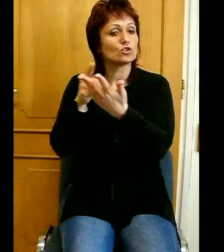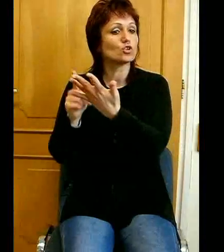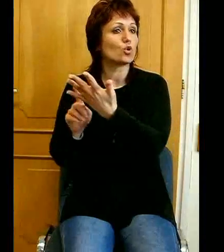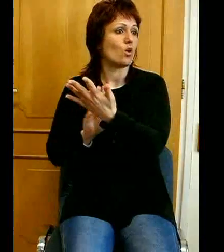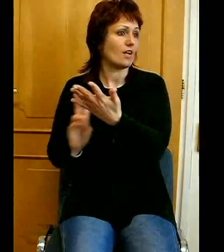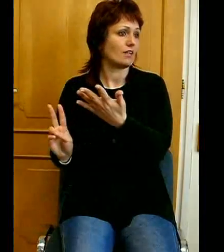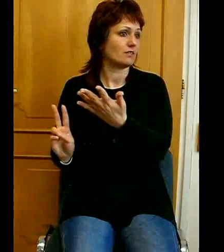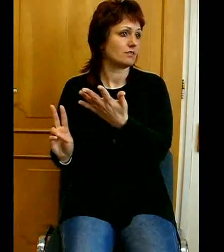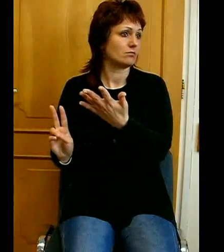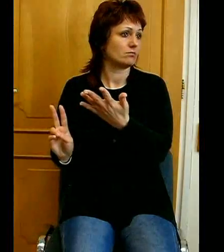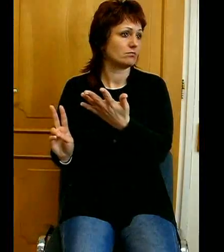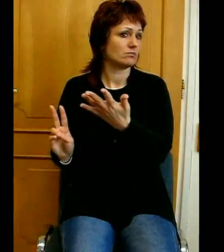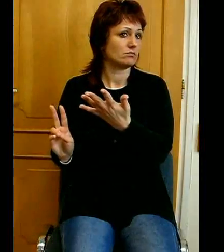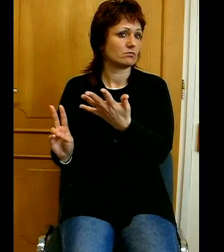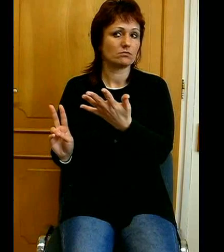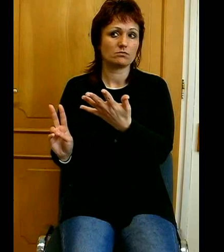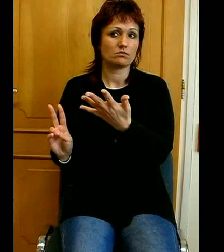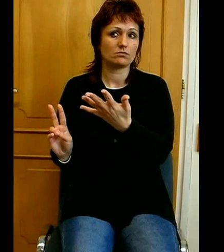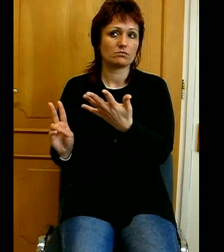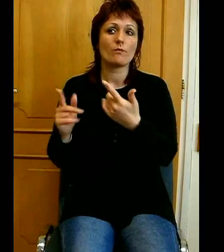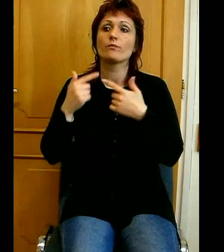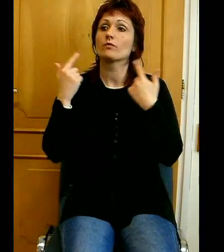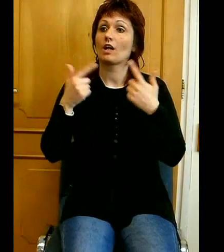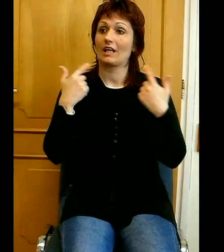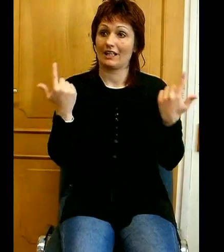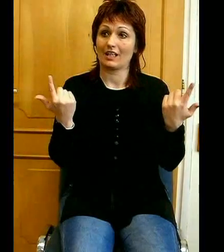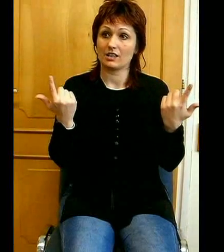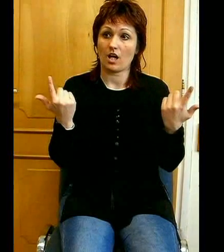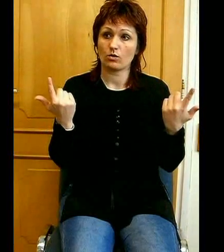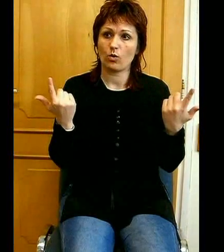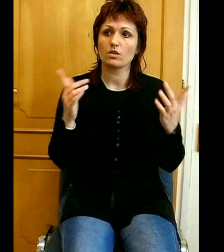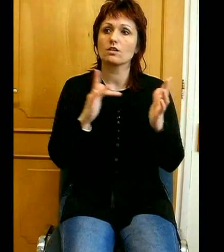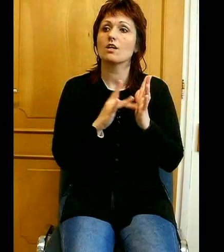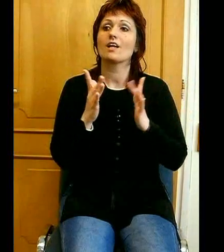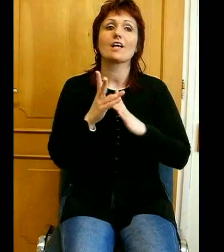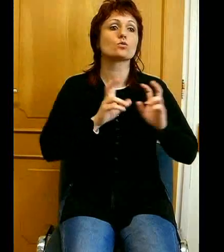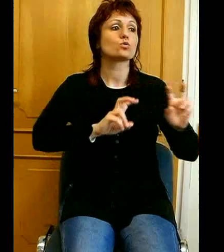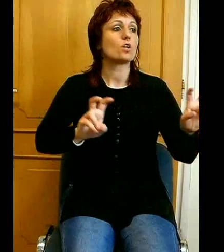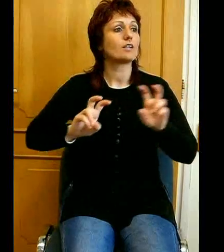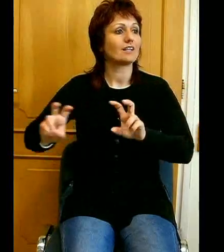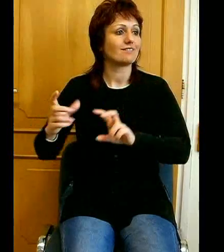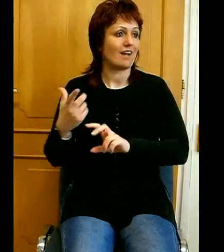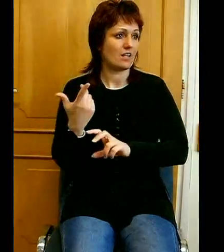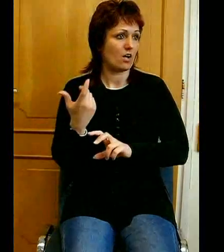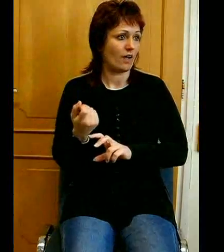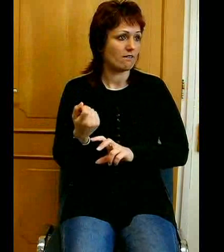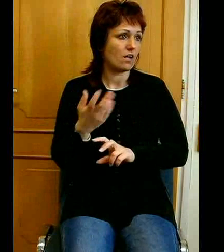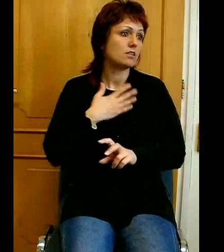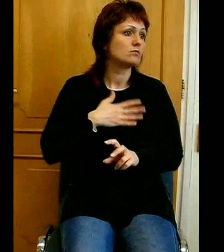történetről, amit olvastunk, kiderül az, hogy Jézus tanítványaival megint szeretett volna egy-két csendes napra